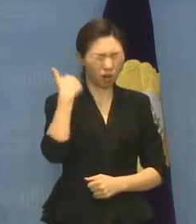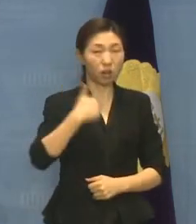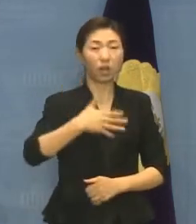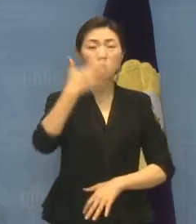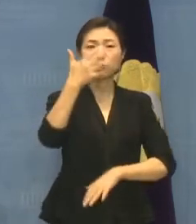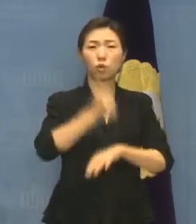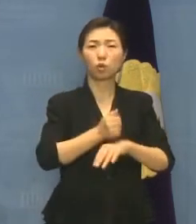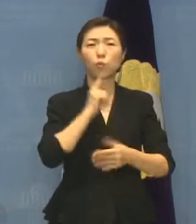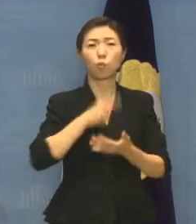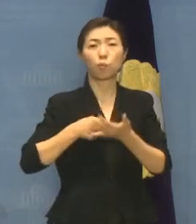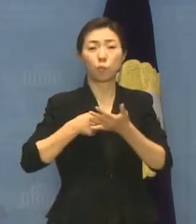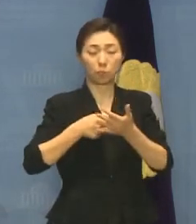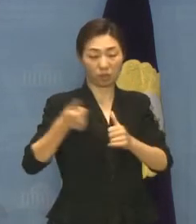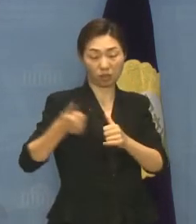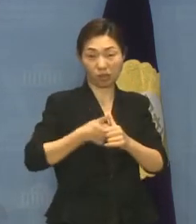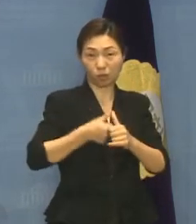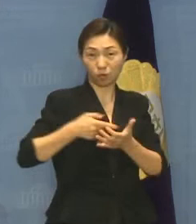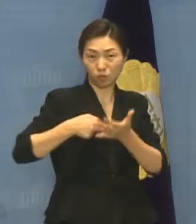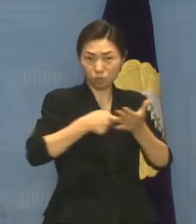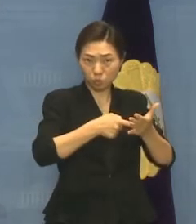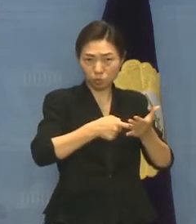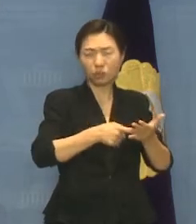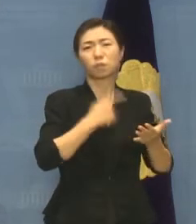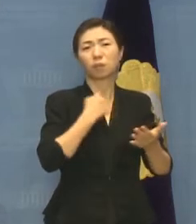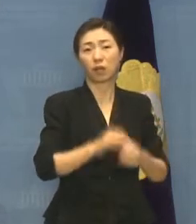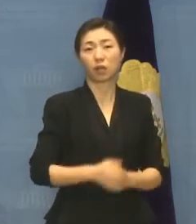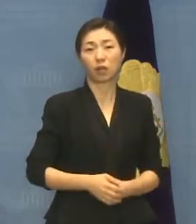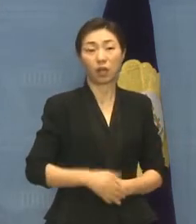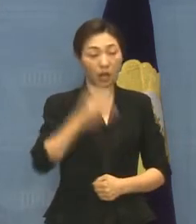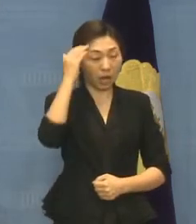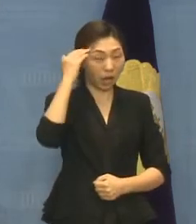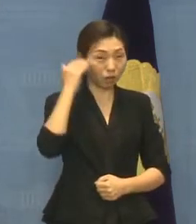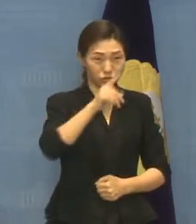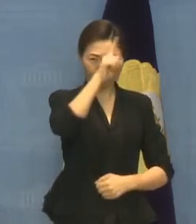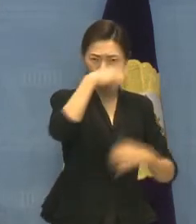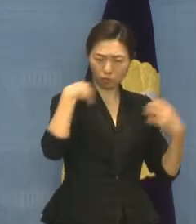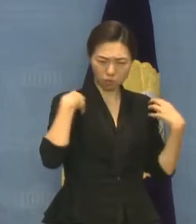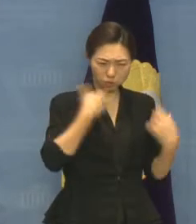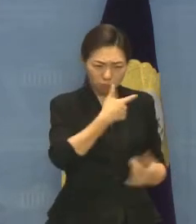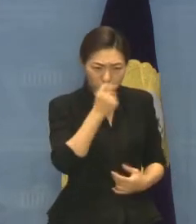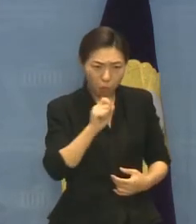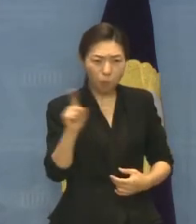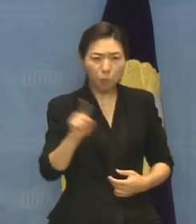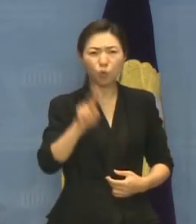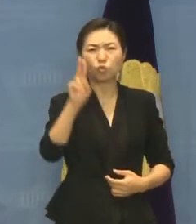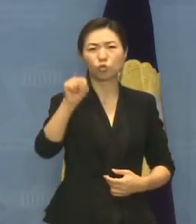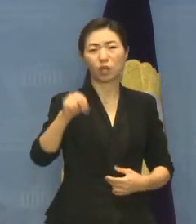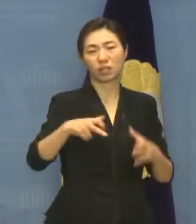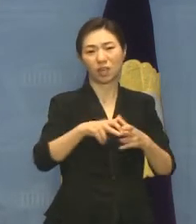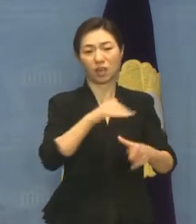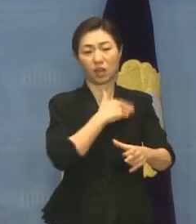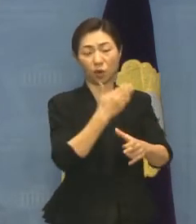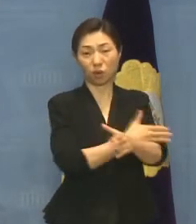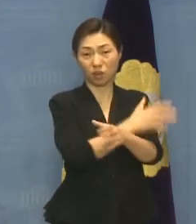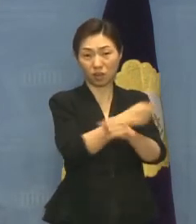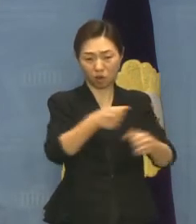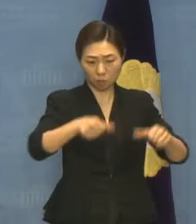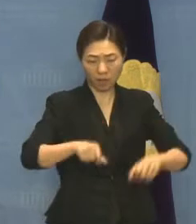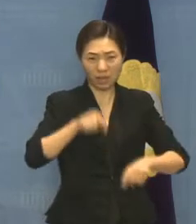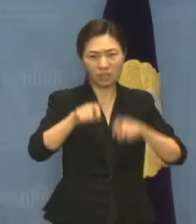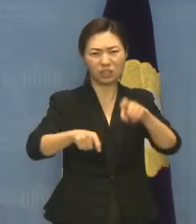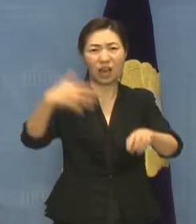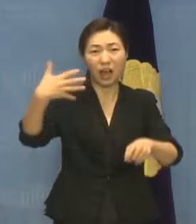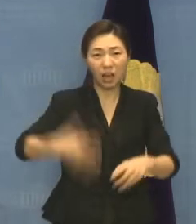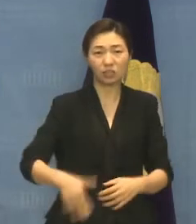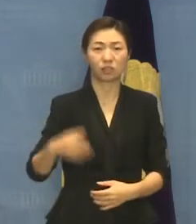한국정부 미흡한 유엔장애인권리협약 이행을 지적하는 동시에 협약의 국내 이행을 위한